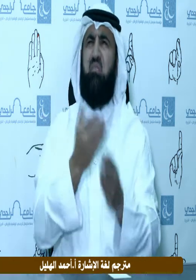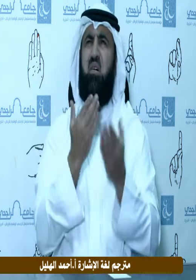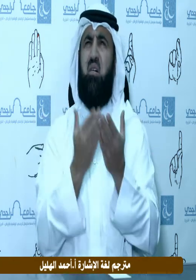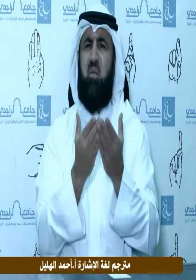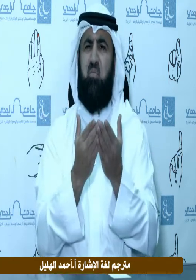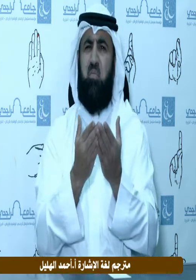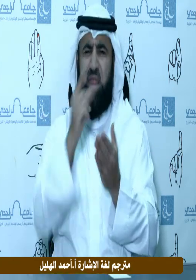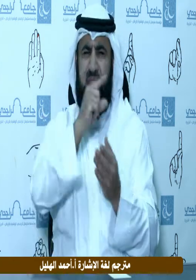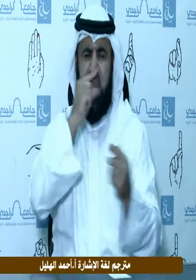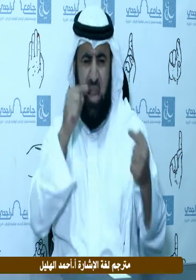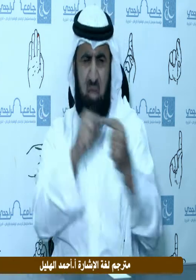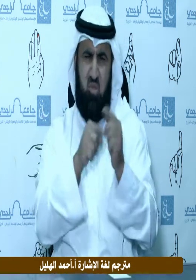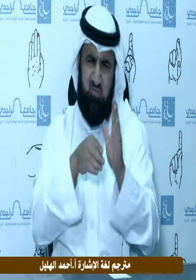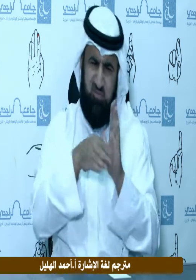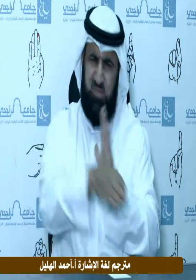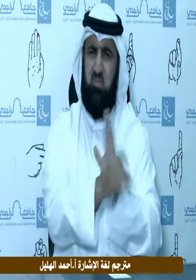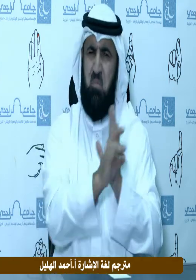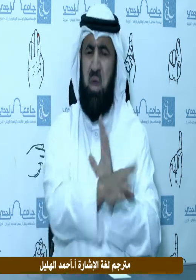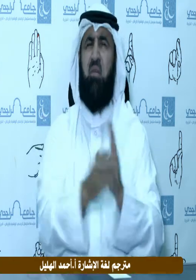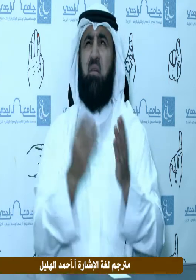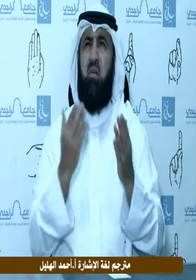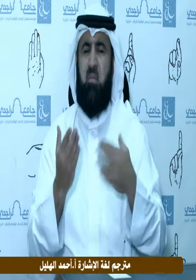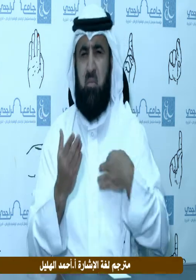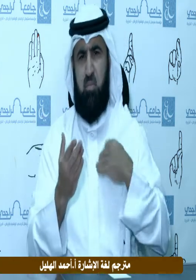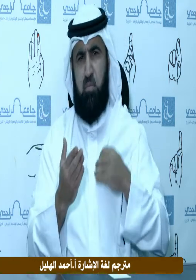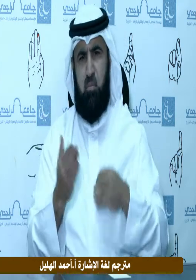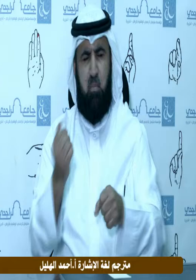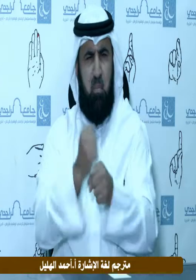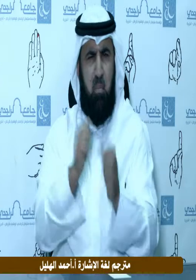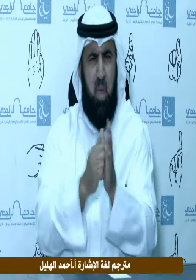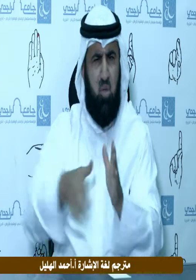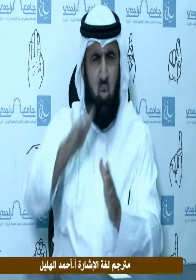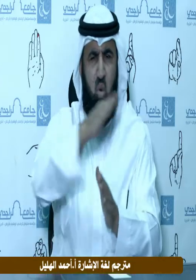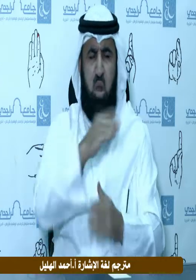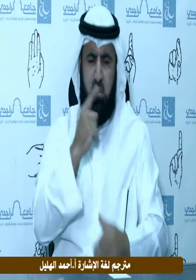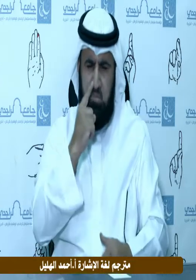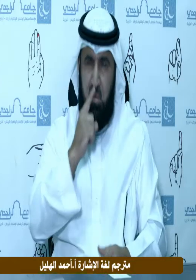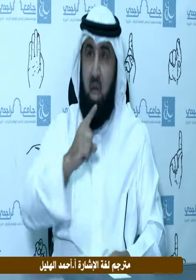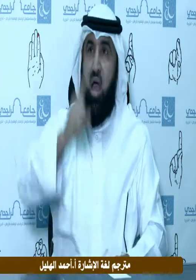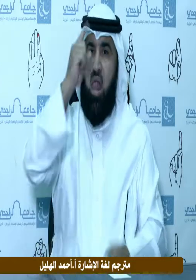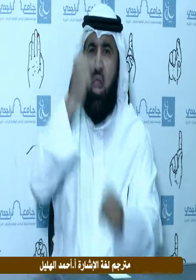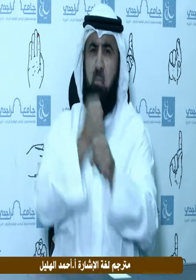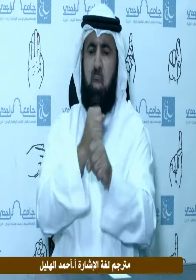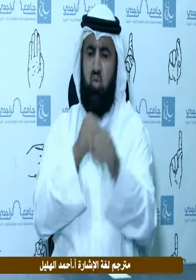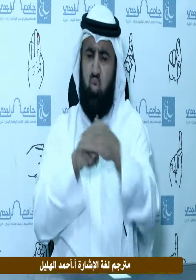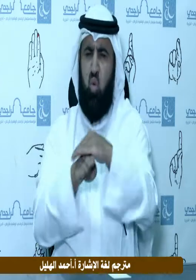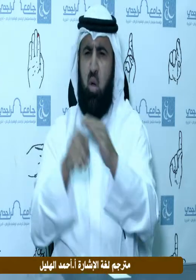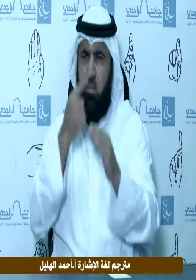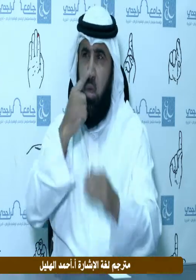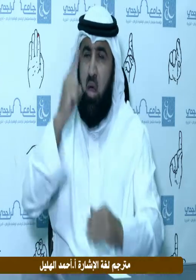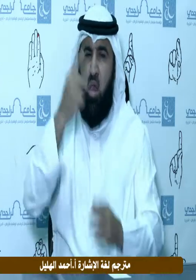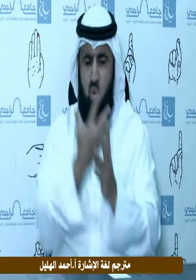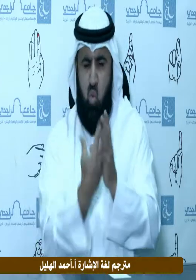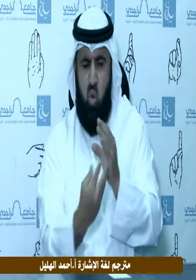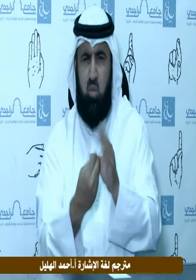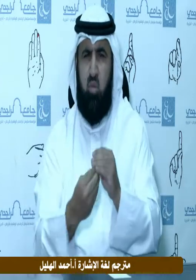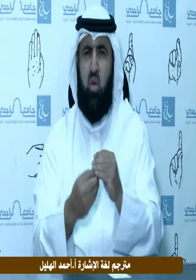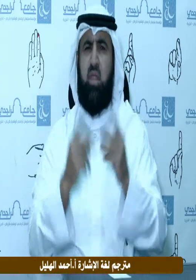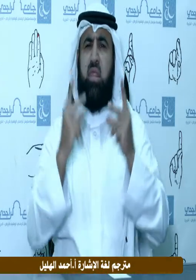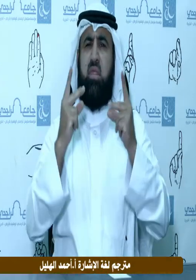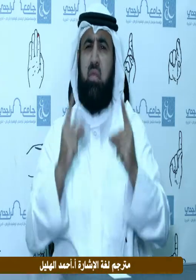أعداء الدين اللهم اجعل بيوتنا عامرة بطاعتك واجعل ذرياتنا ذرية طيبة